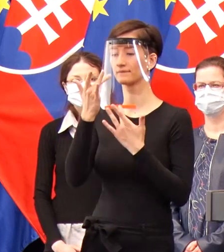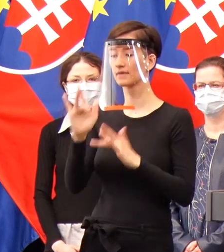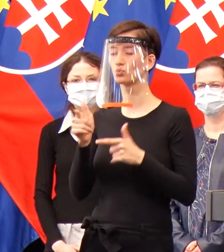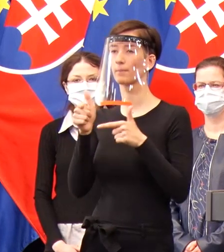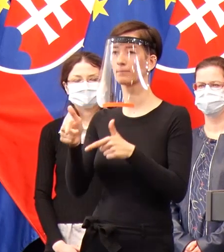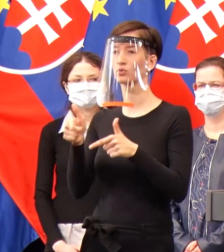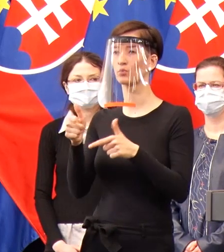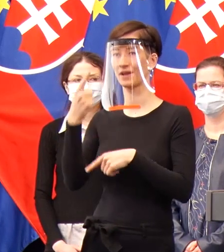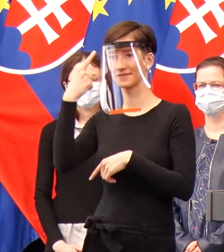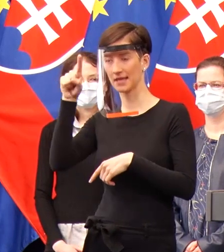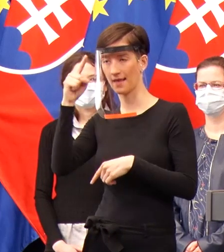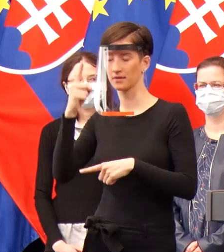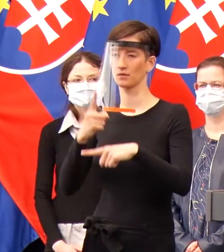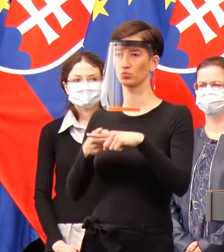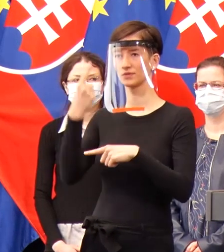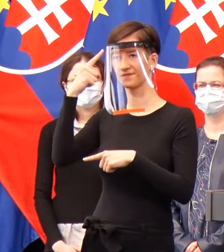vedy a výskumu.